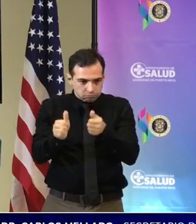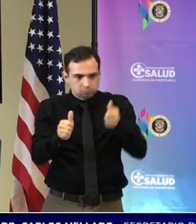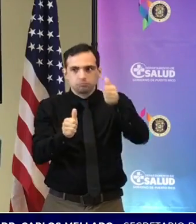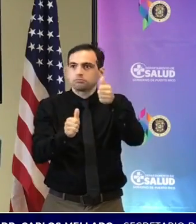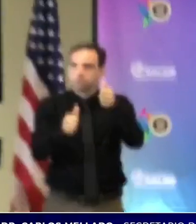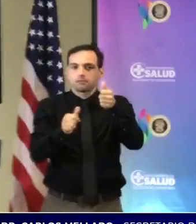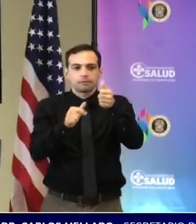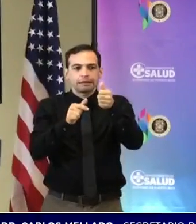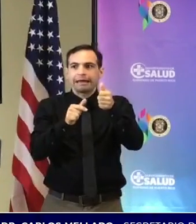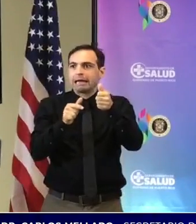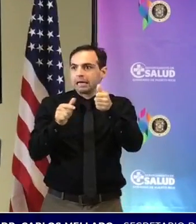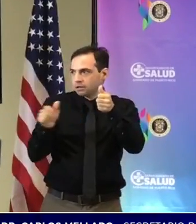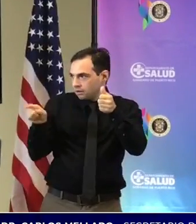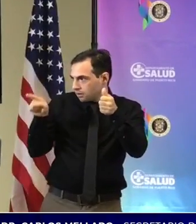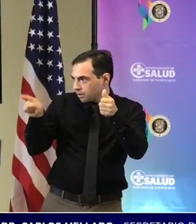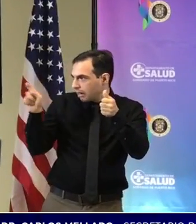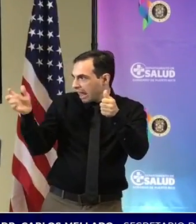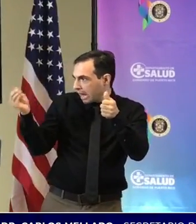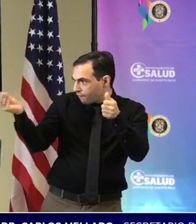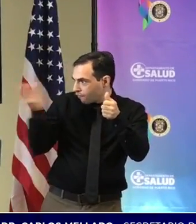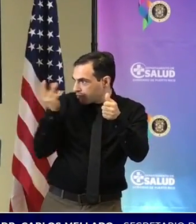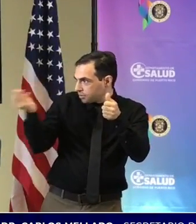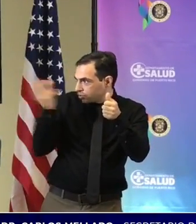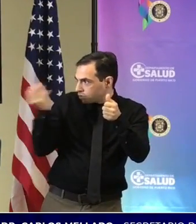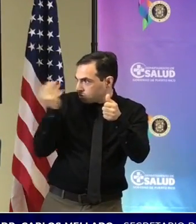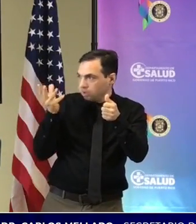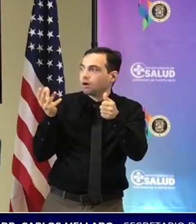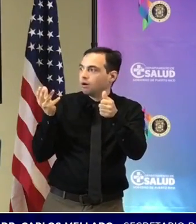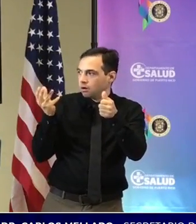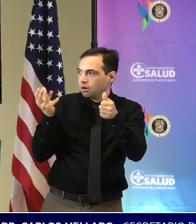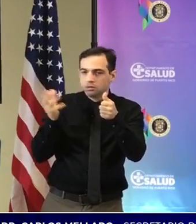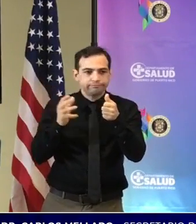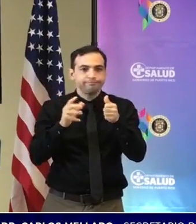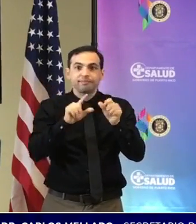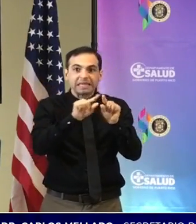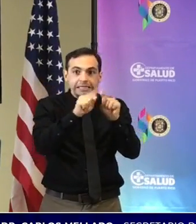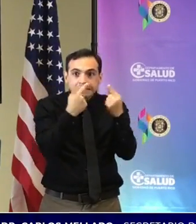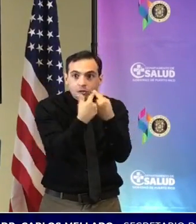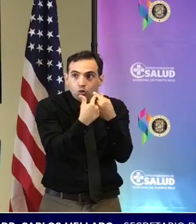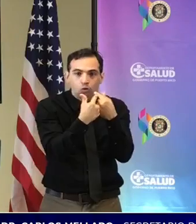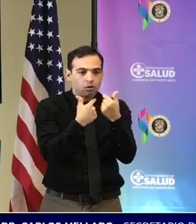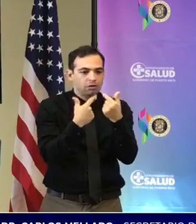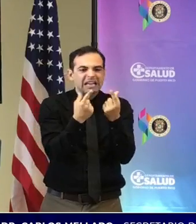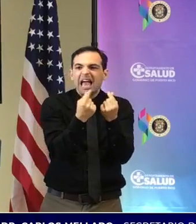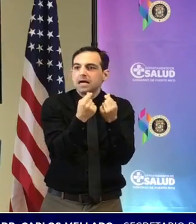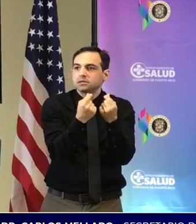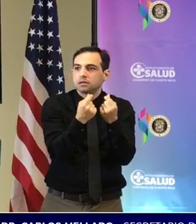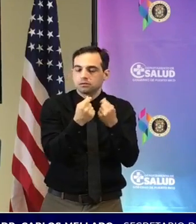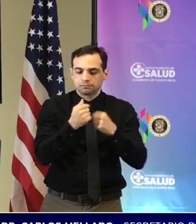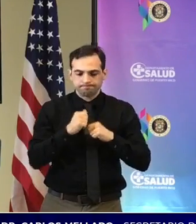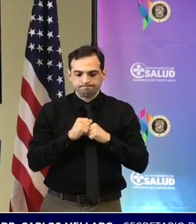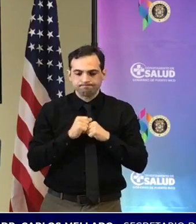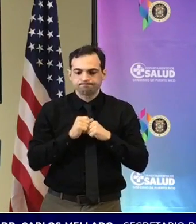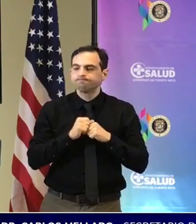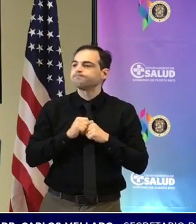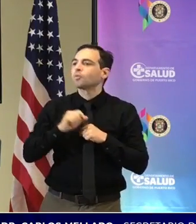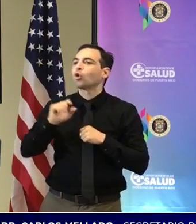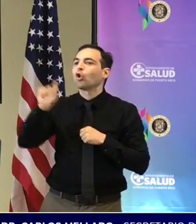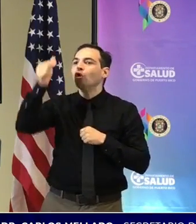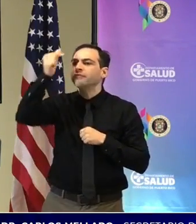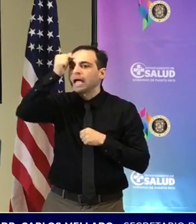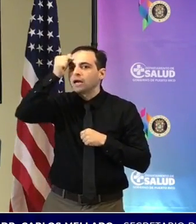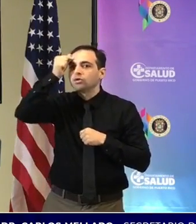puede entonces, a través de su equipo, generar política pública y poder entonces